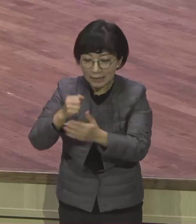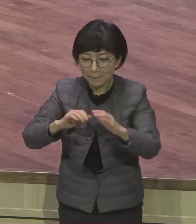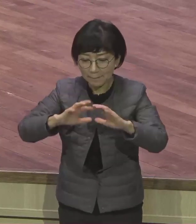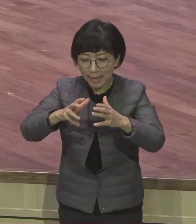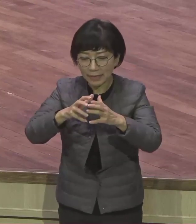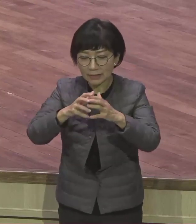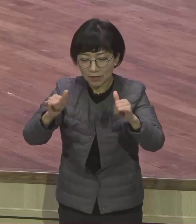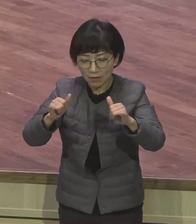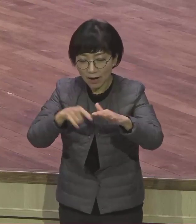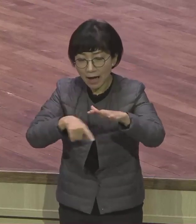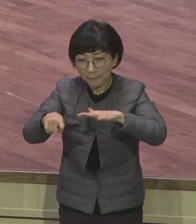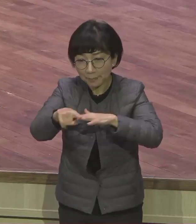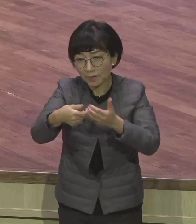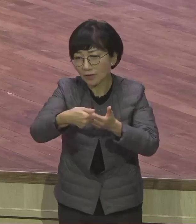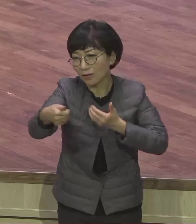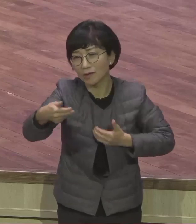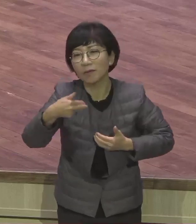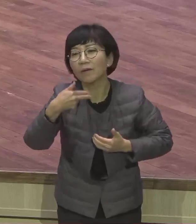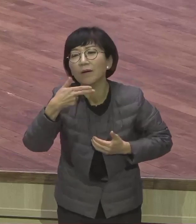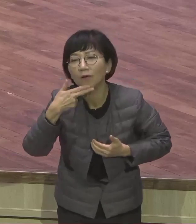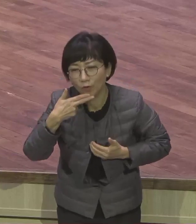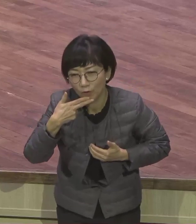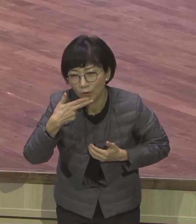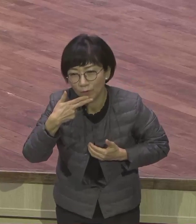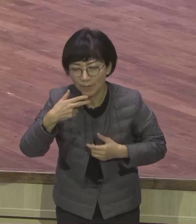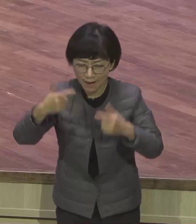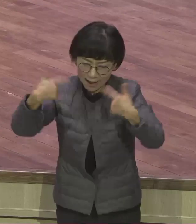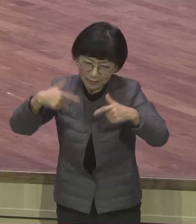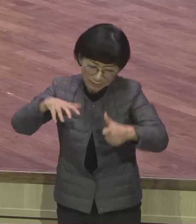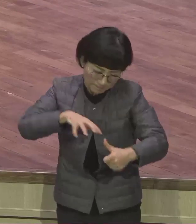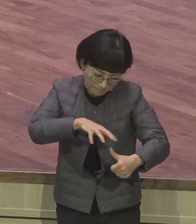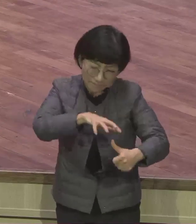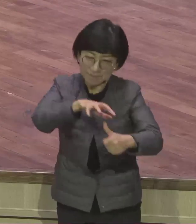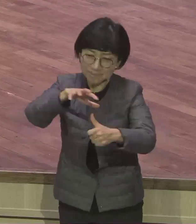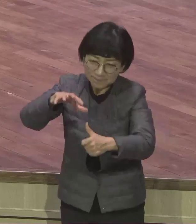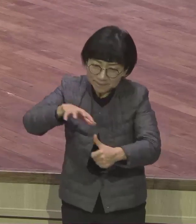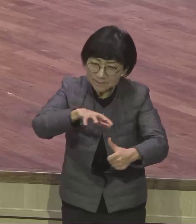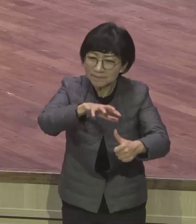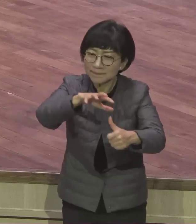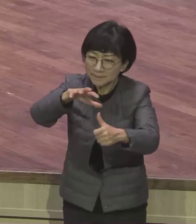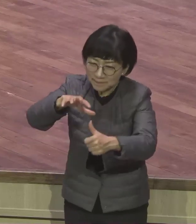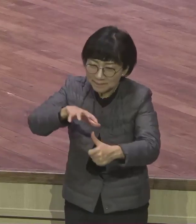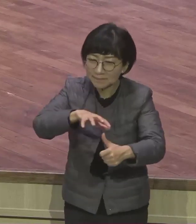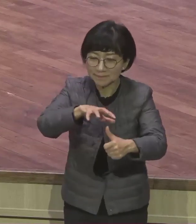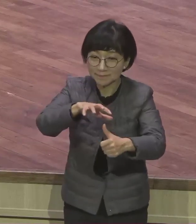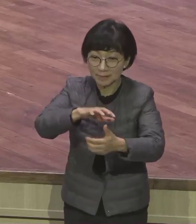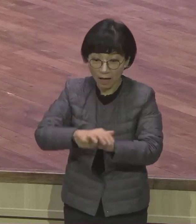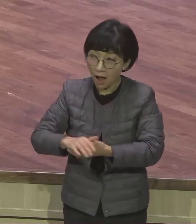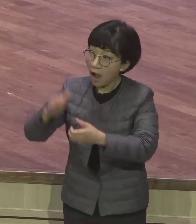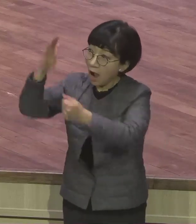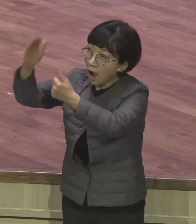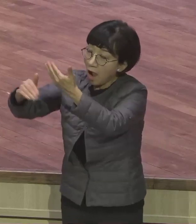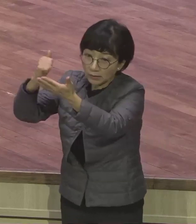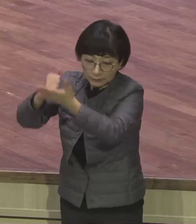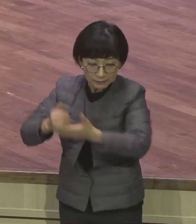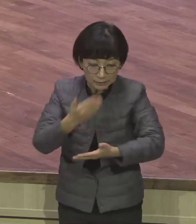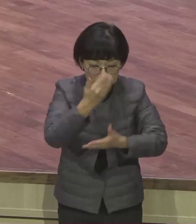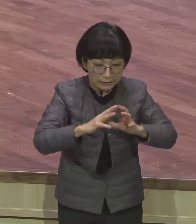떠나지 아니하니라 여호와께서 그들 앞에서 가시며 참